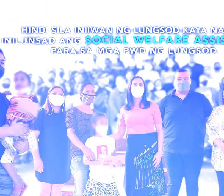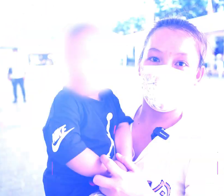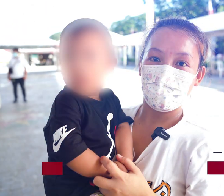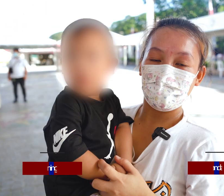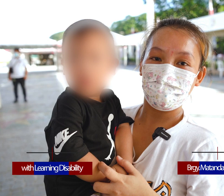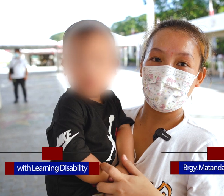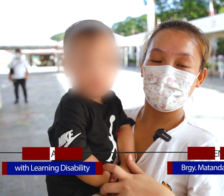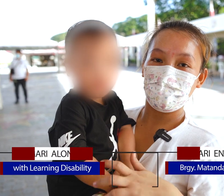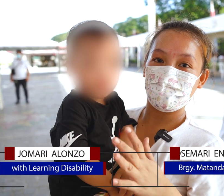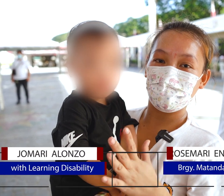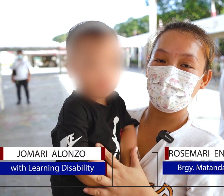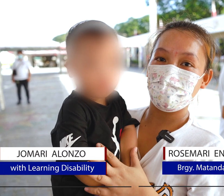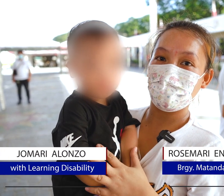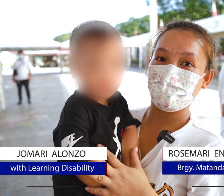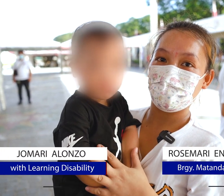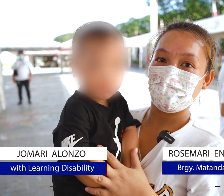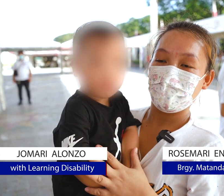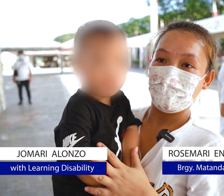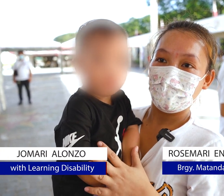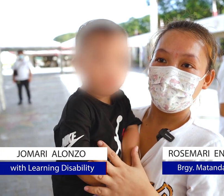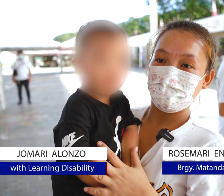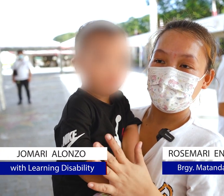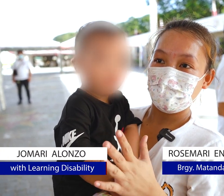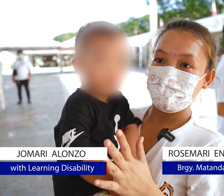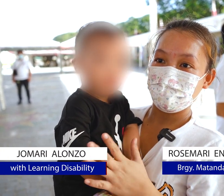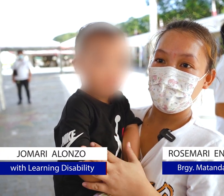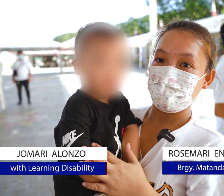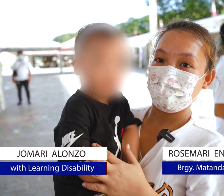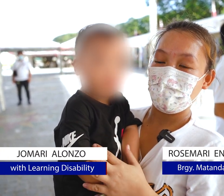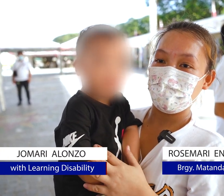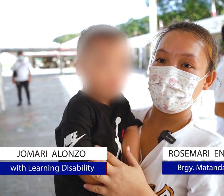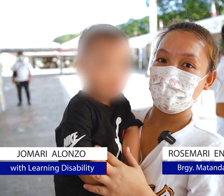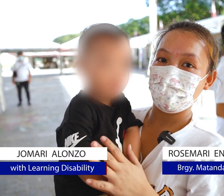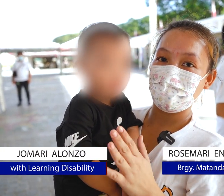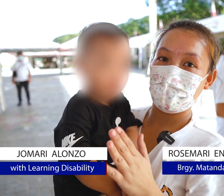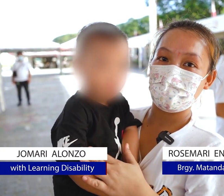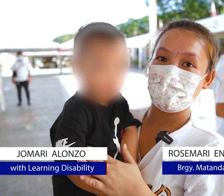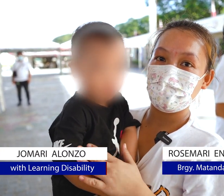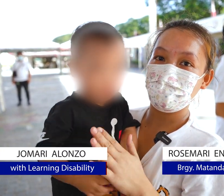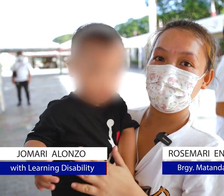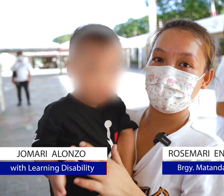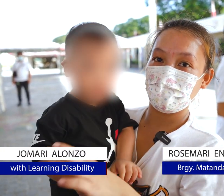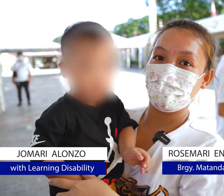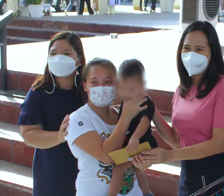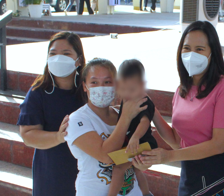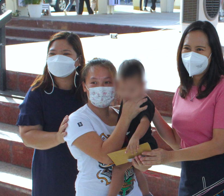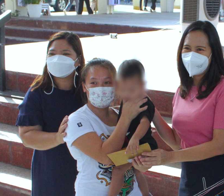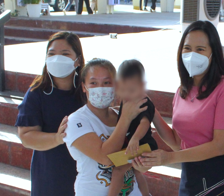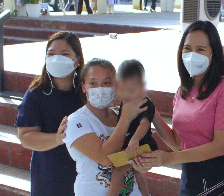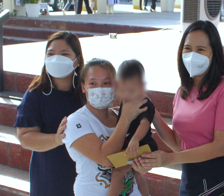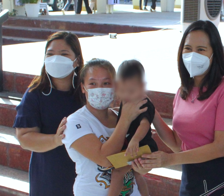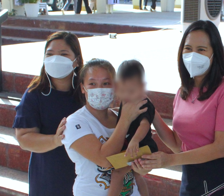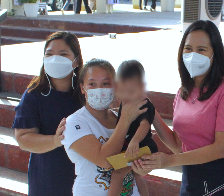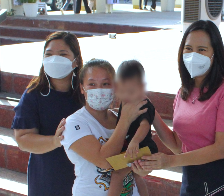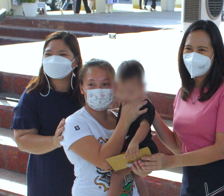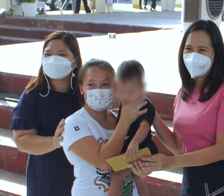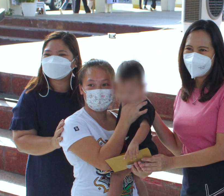Sobrang mahalaga po tulad po ngayon. Ang natanggap po namin is pambibili ko po ng gato sa diagram niya or minsan pang dadagdag po sa